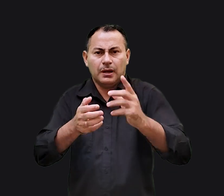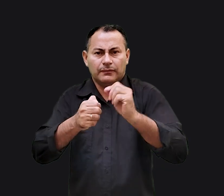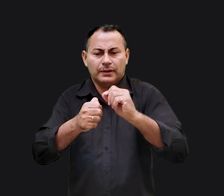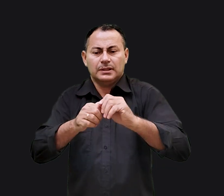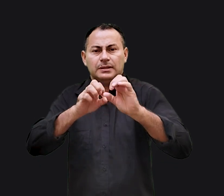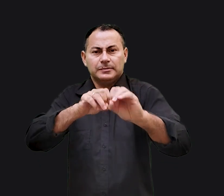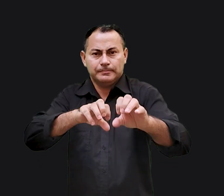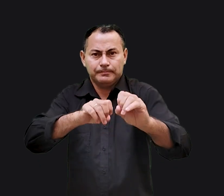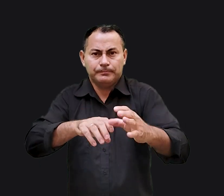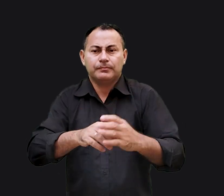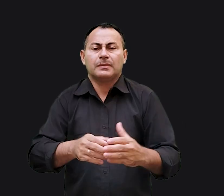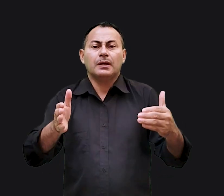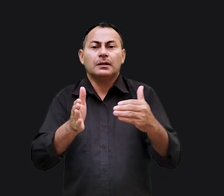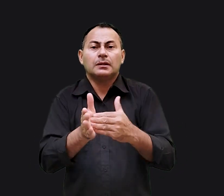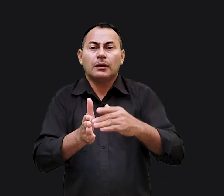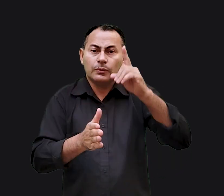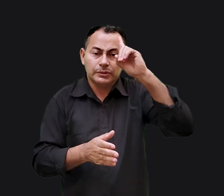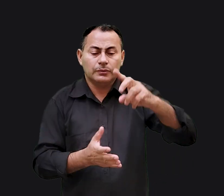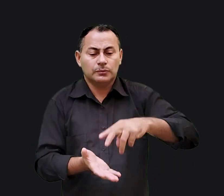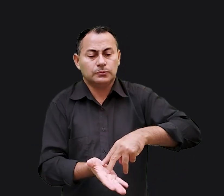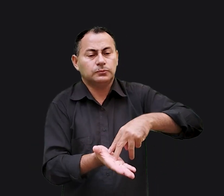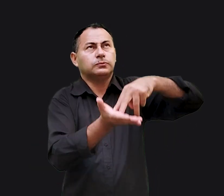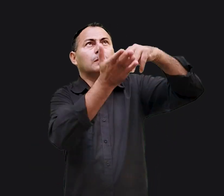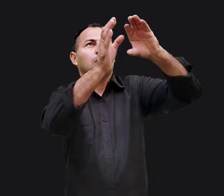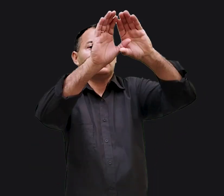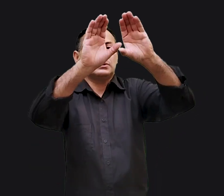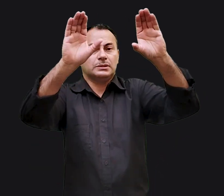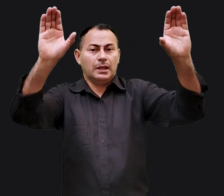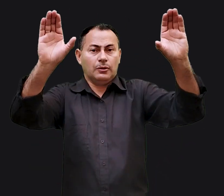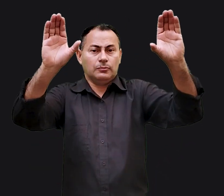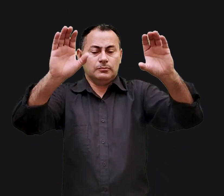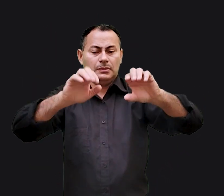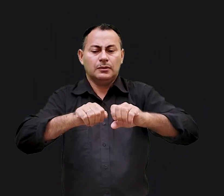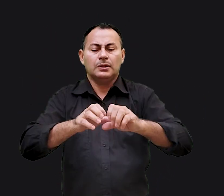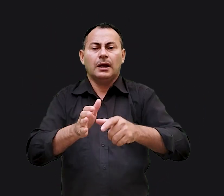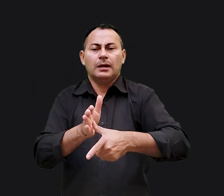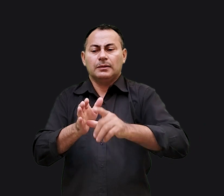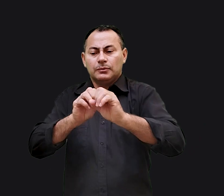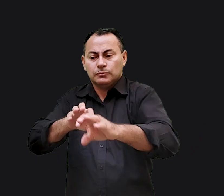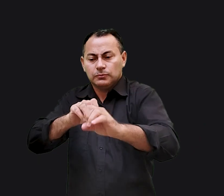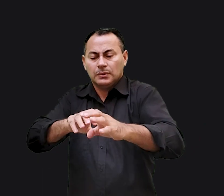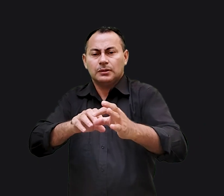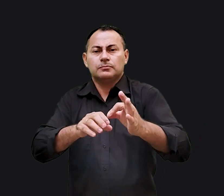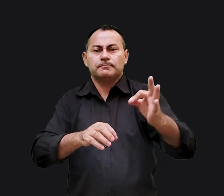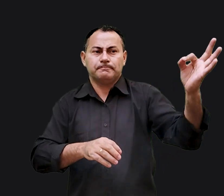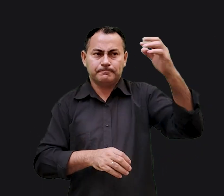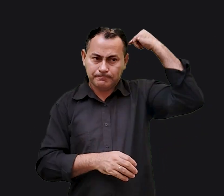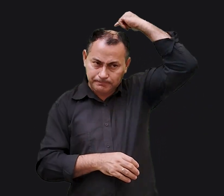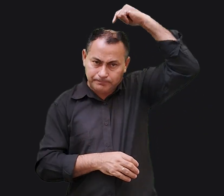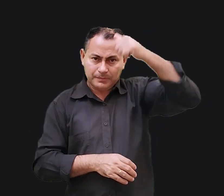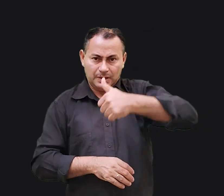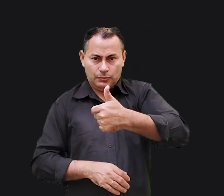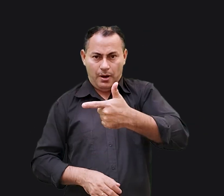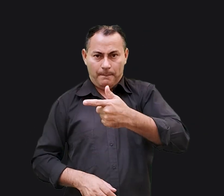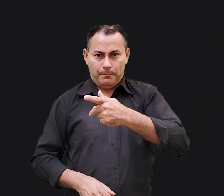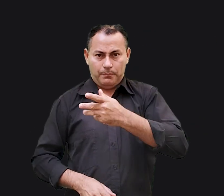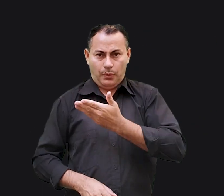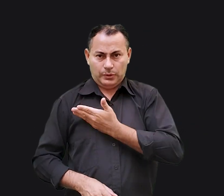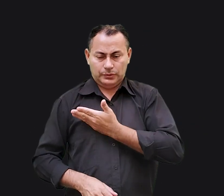começou a fazer e a ensinar até o dia em que foi elevado ao céu, depois de ter dado instruções por meio do Espírito Santo aos apóstolos